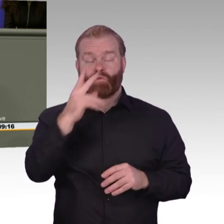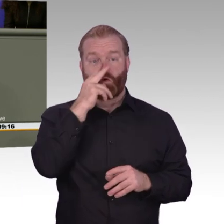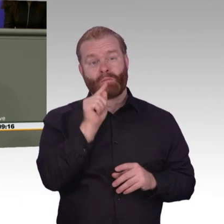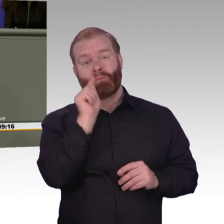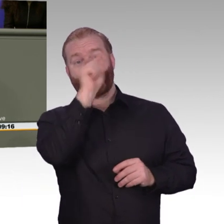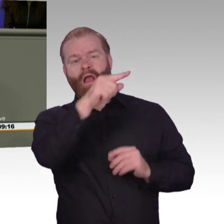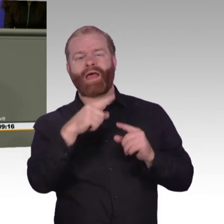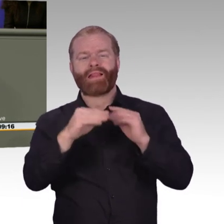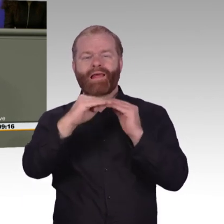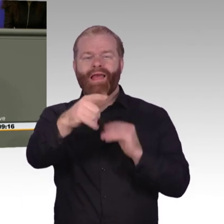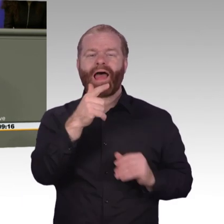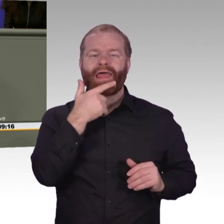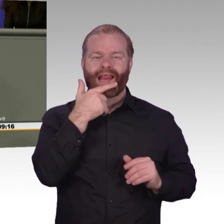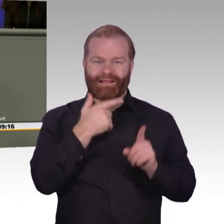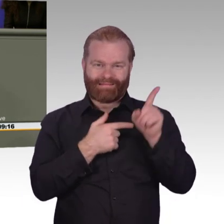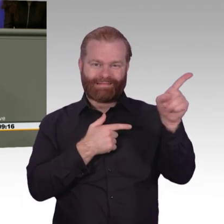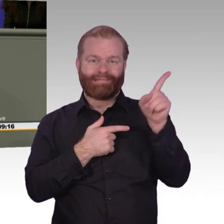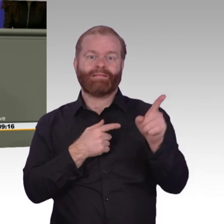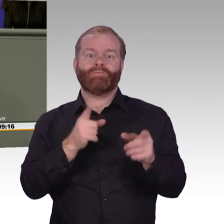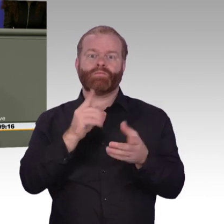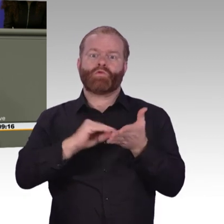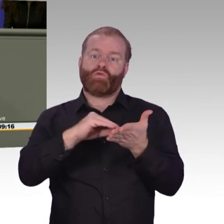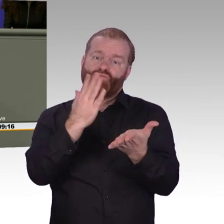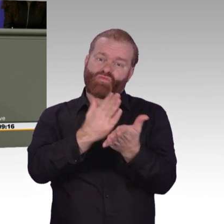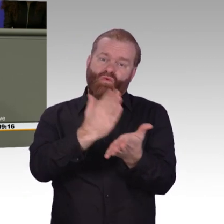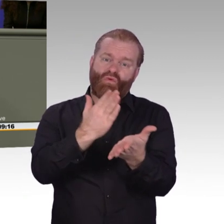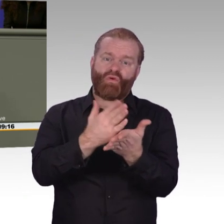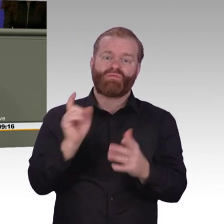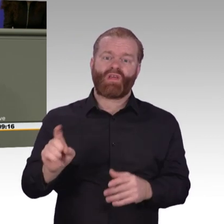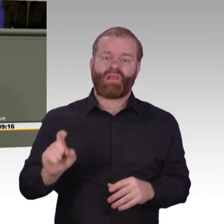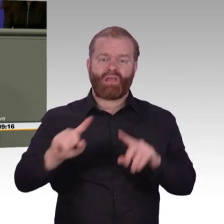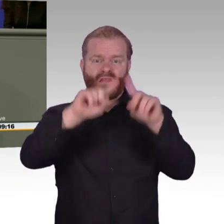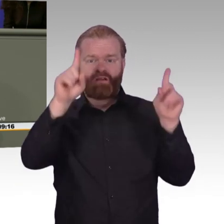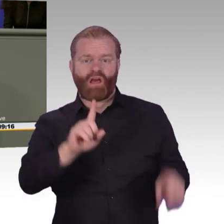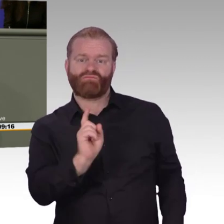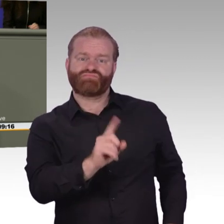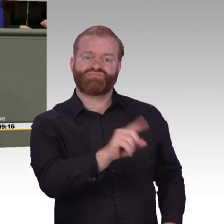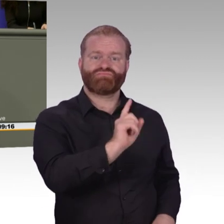alle von der Digitalisierung profitieren. Folgerichtig stehen Sie im Zentrum der Arbeitsmarktpolitik unseres